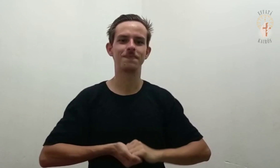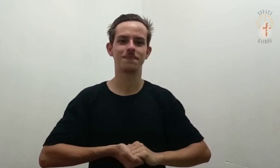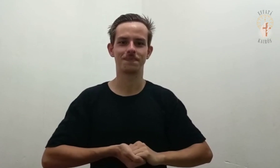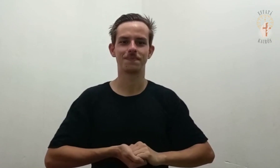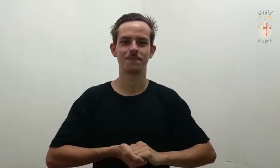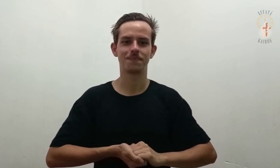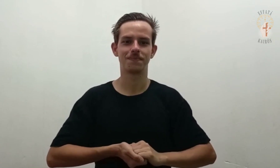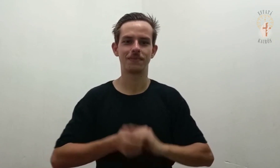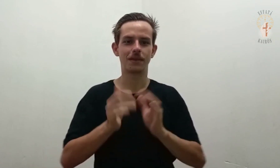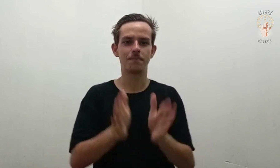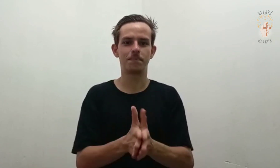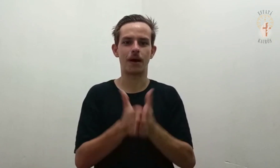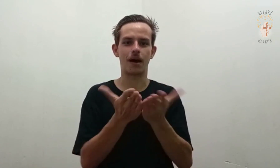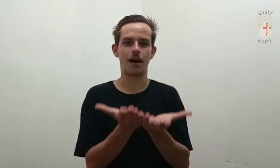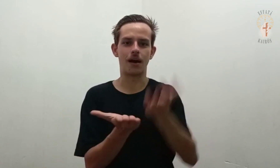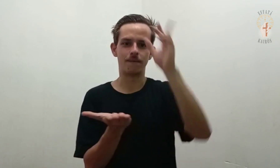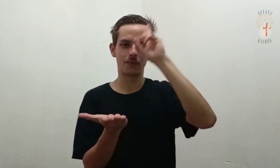Palavra do Senhor